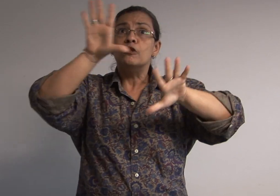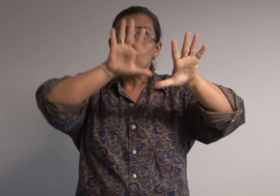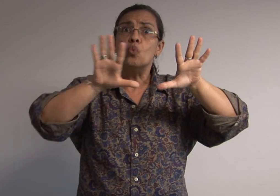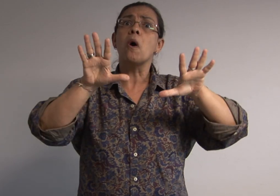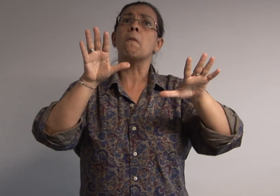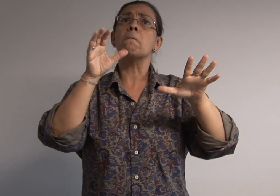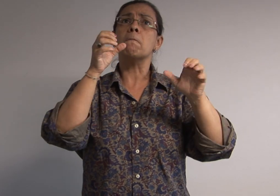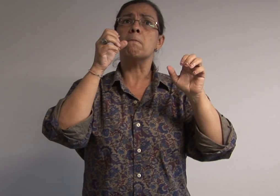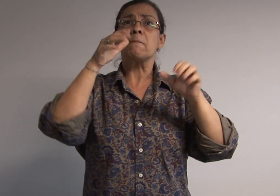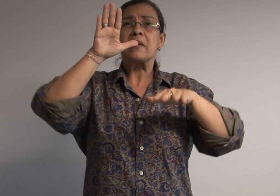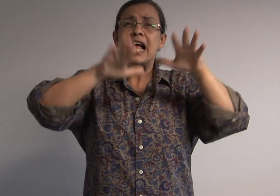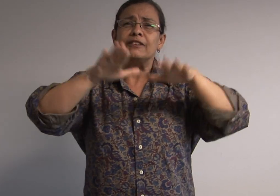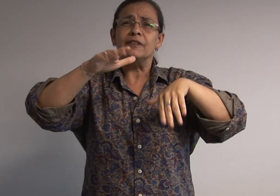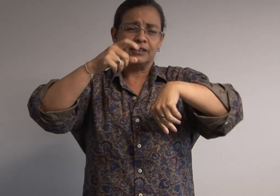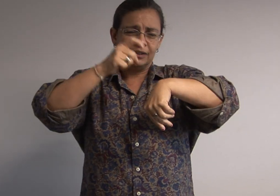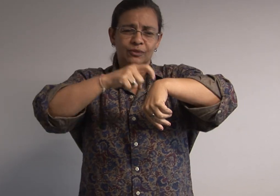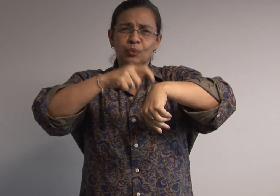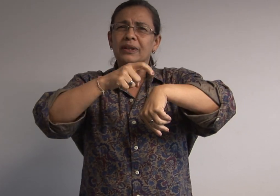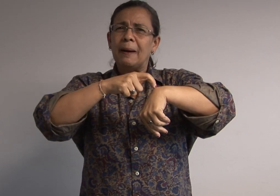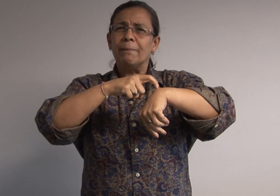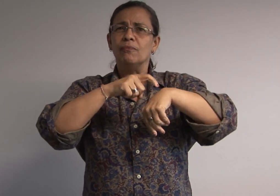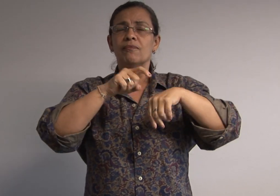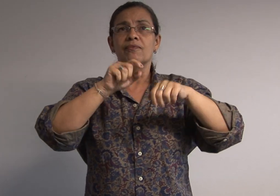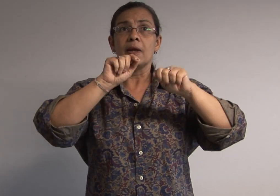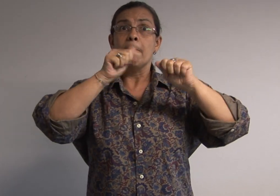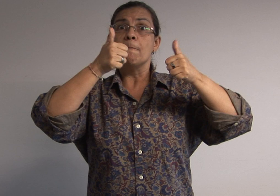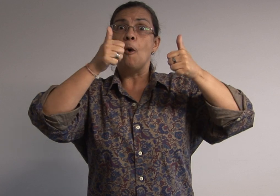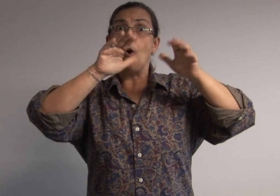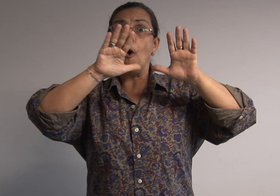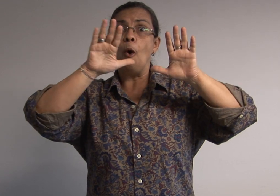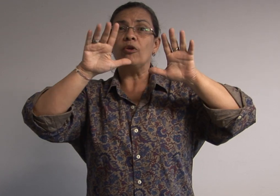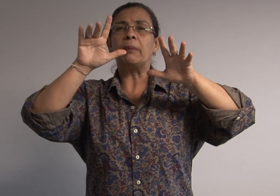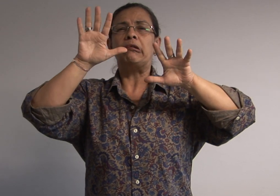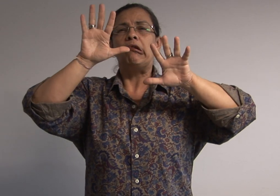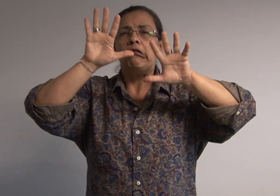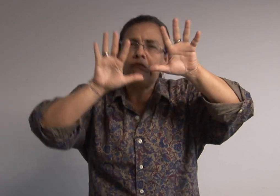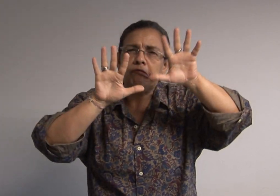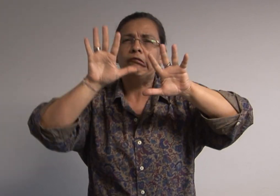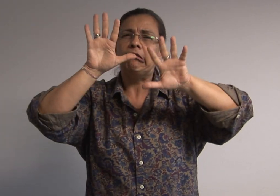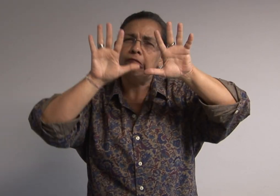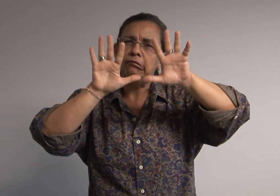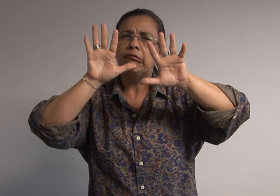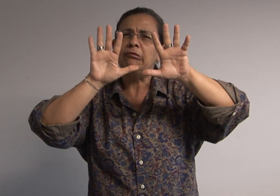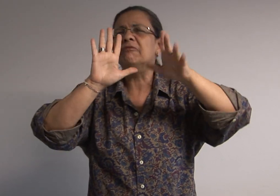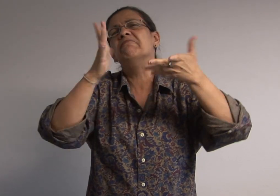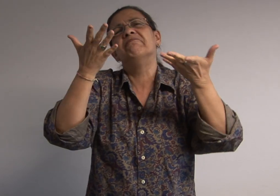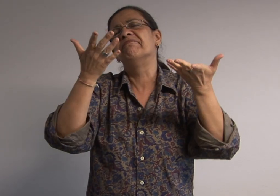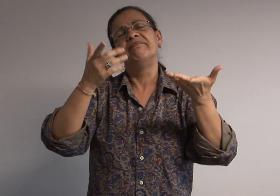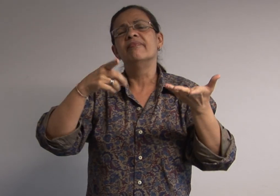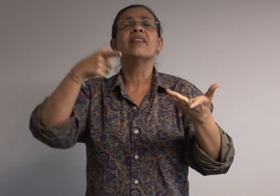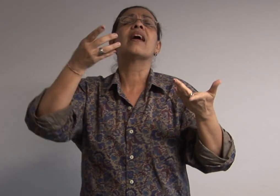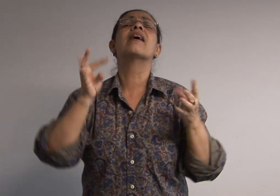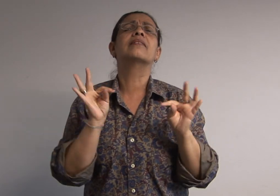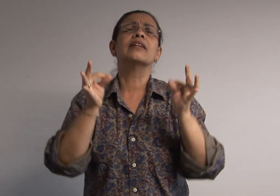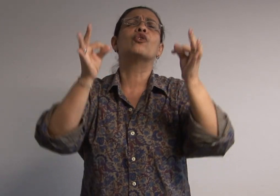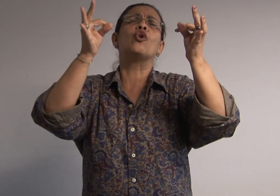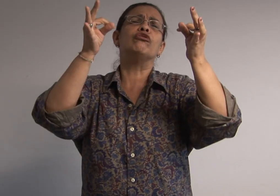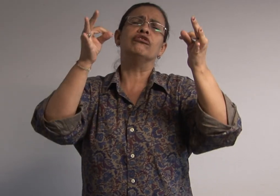bastante interessante. Visualmente falando, às vezes, nós tivemos alguns... Aconteceram alguns